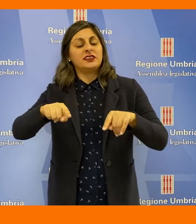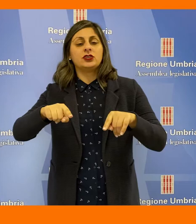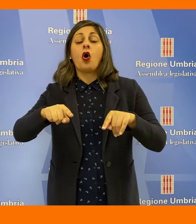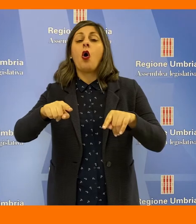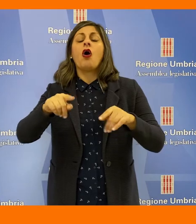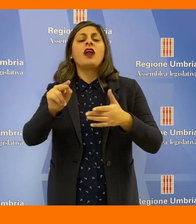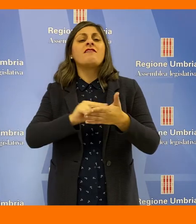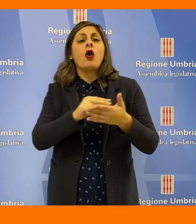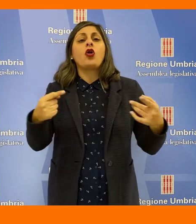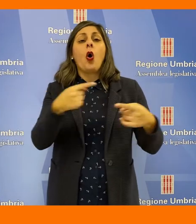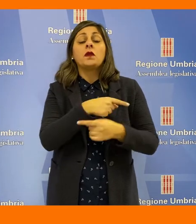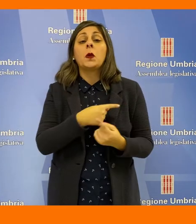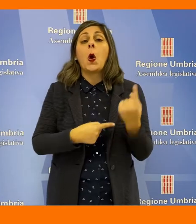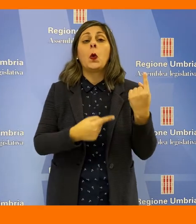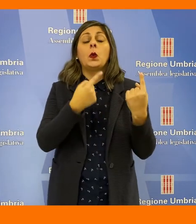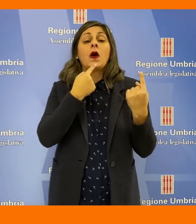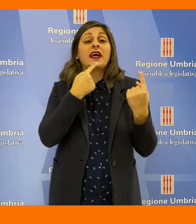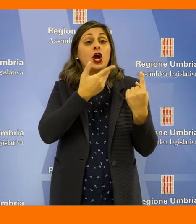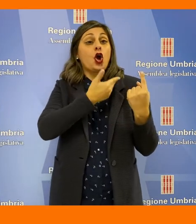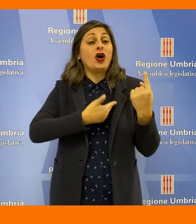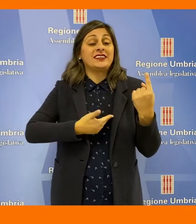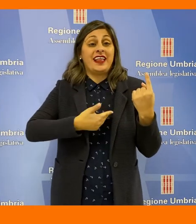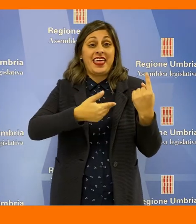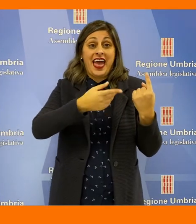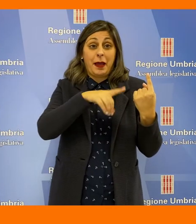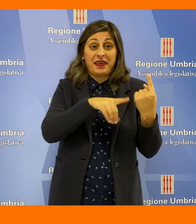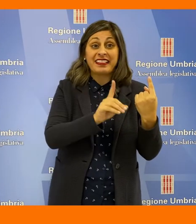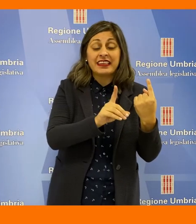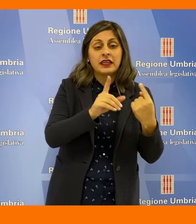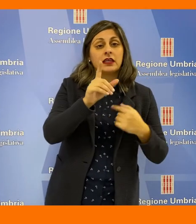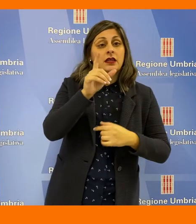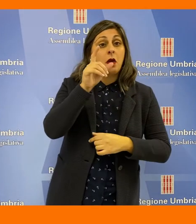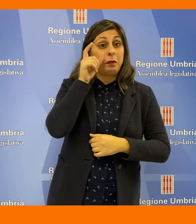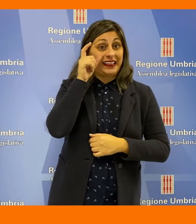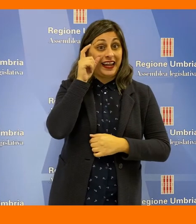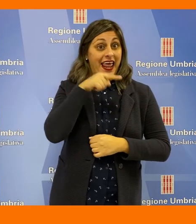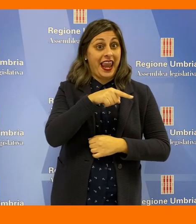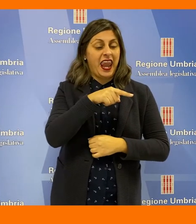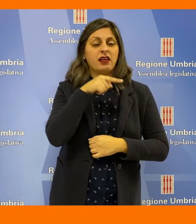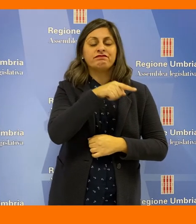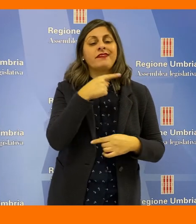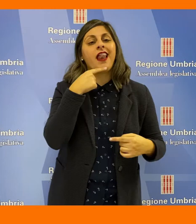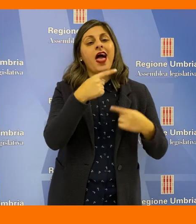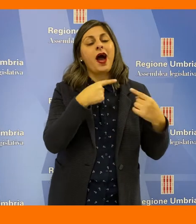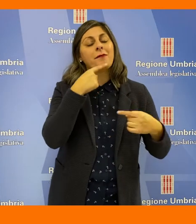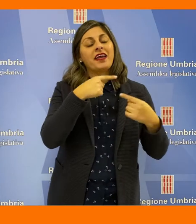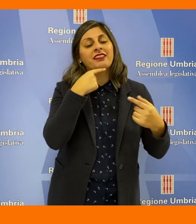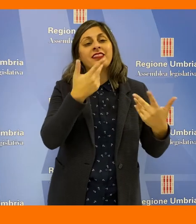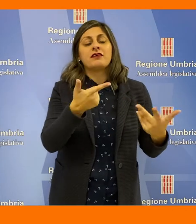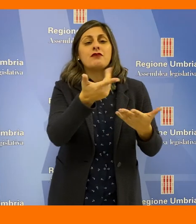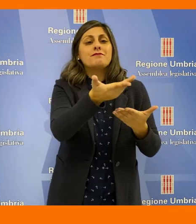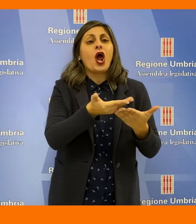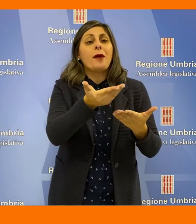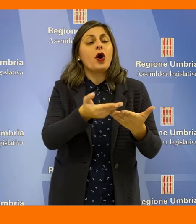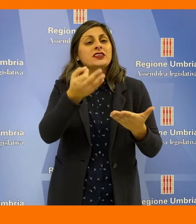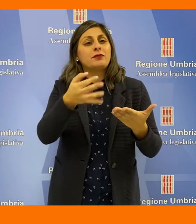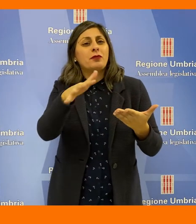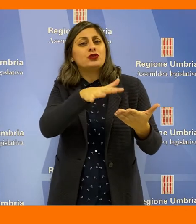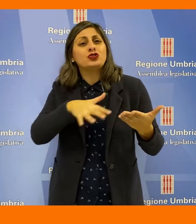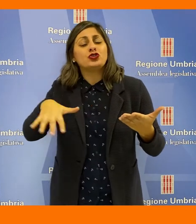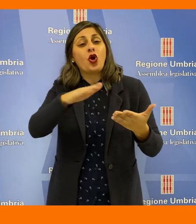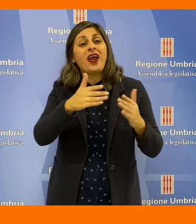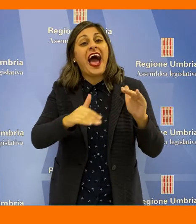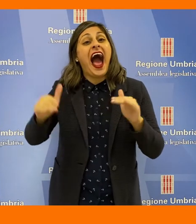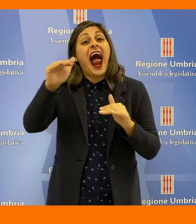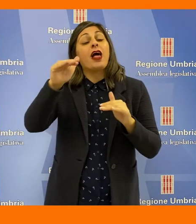dalla terza commissione con il solo voto contrario del consigliere del Partito Democratico Michele Bettarelli, che lamenta l'annullamento